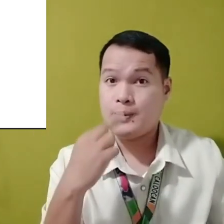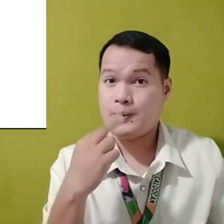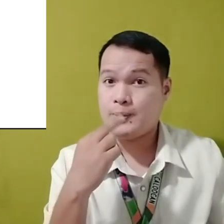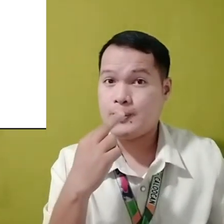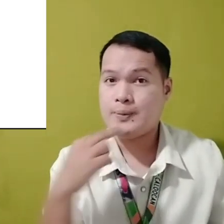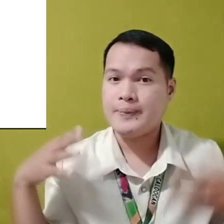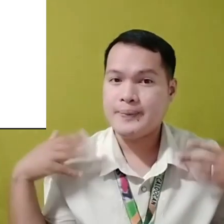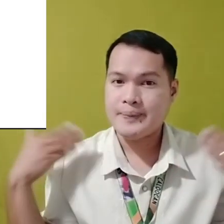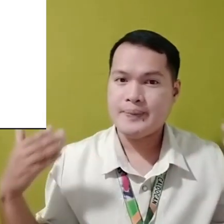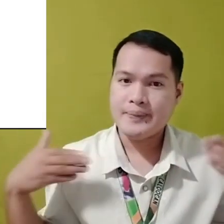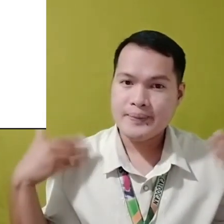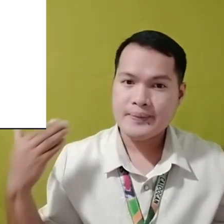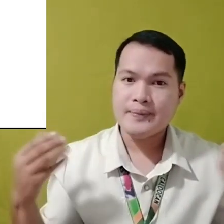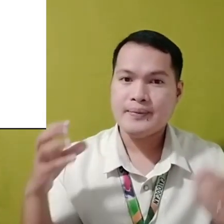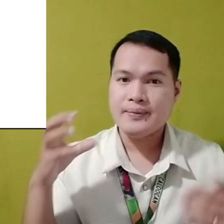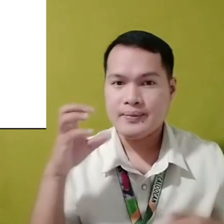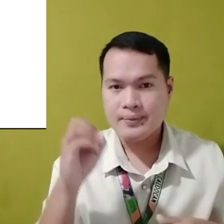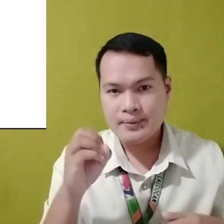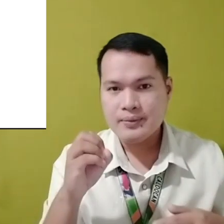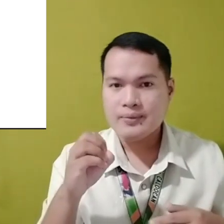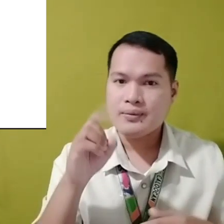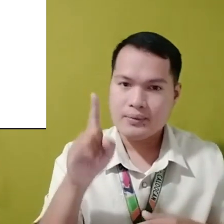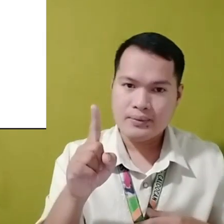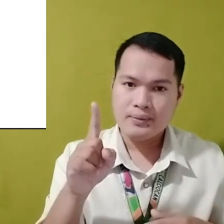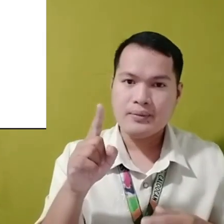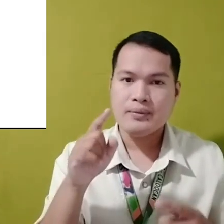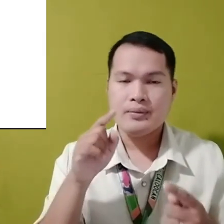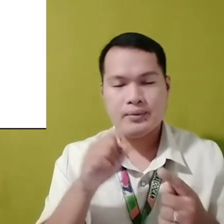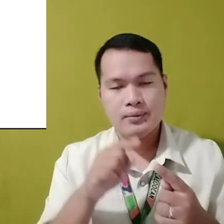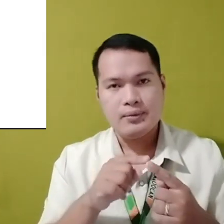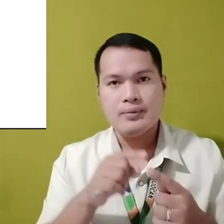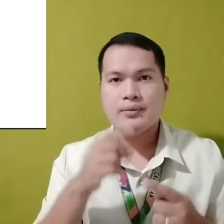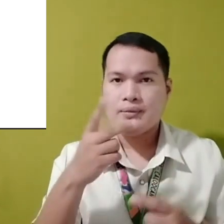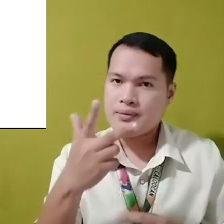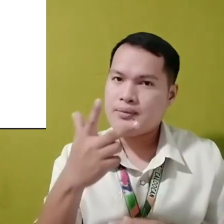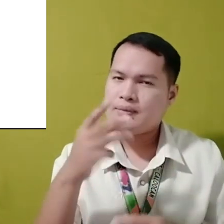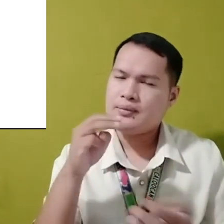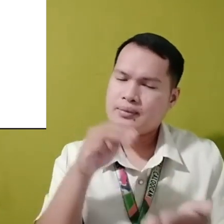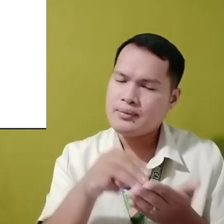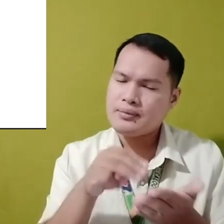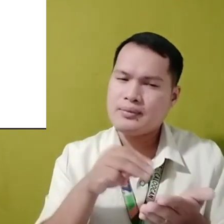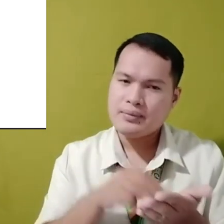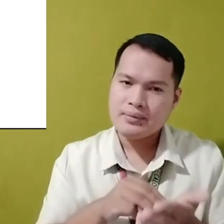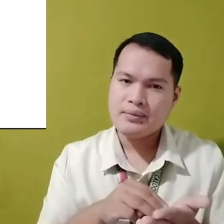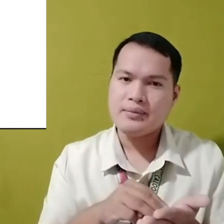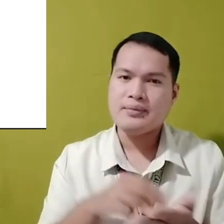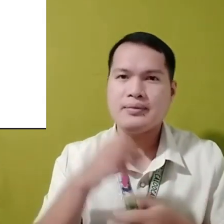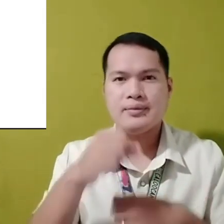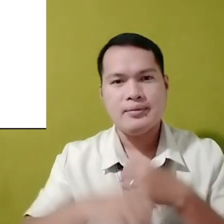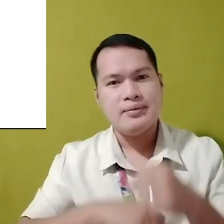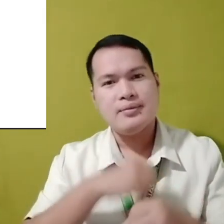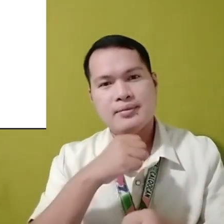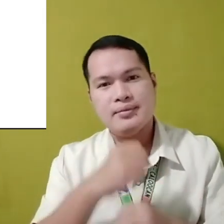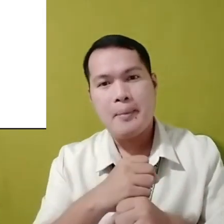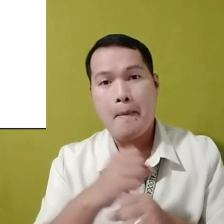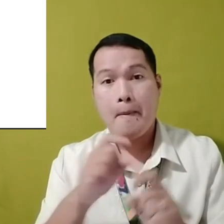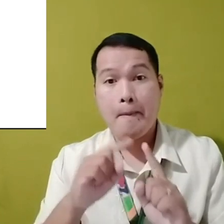Sa mga kulay na nandito Kapag pula Medyo bata pa 1,000,000,000